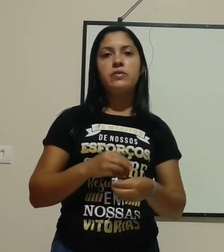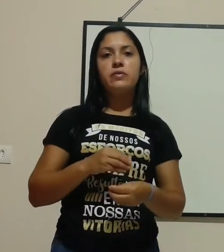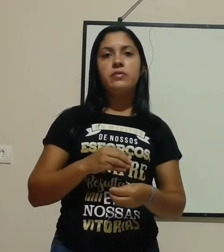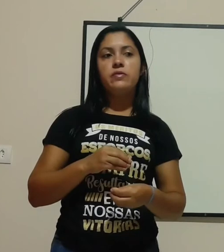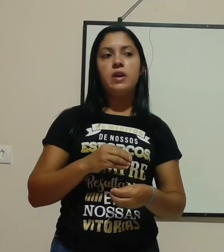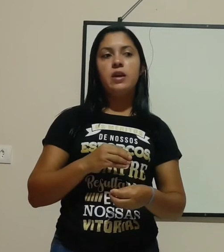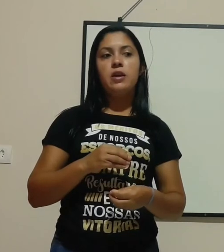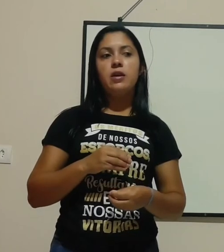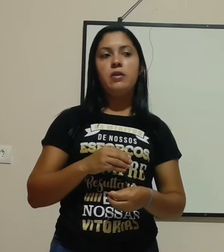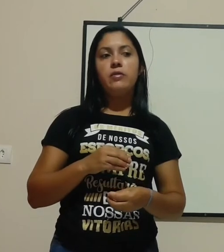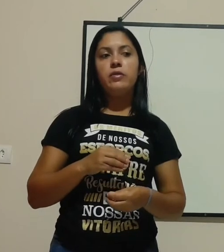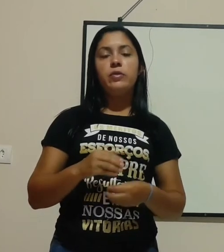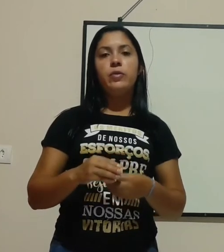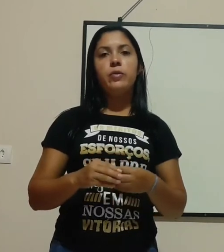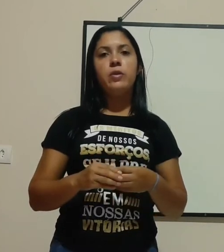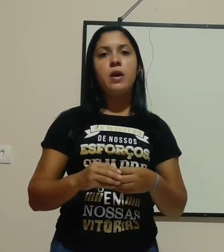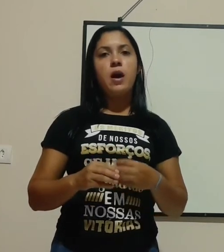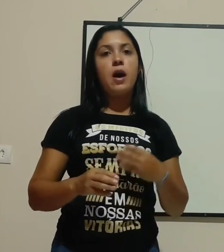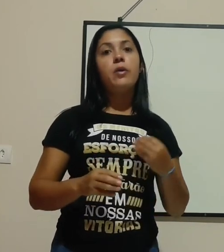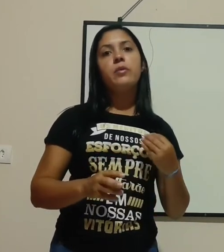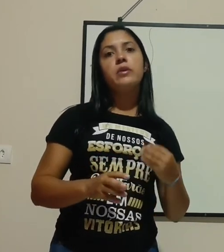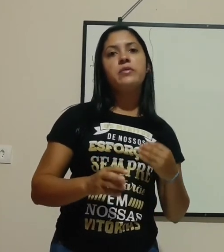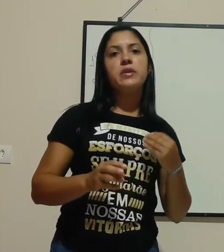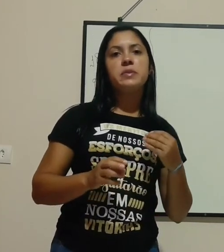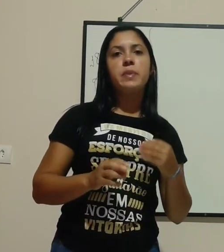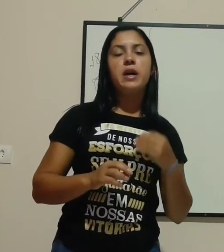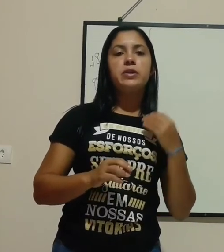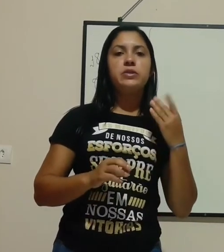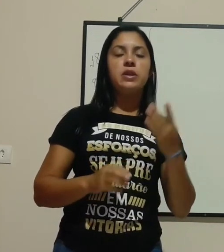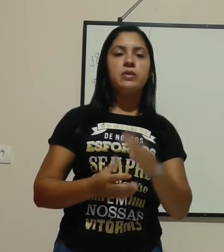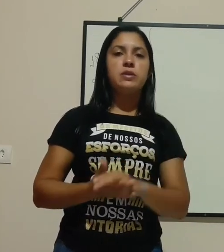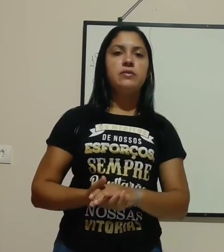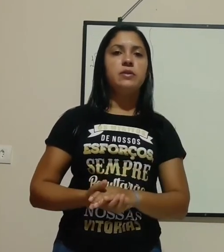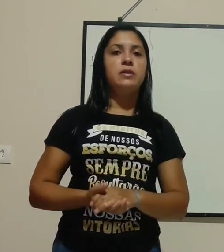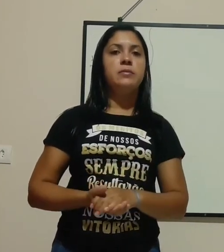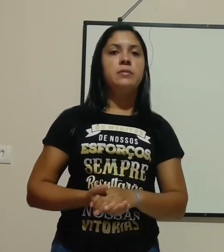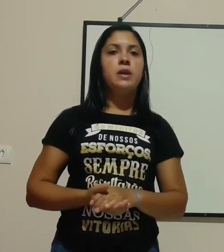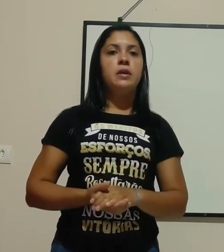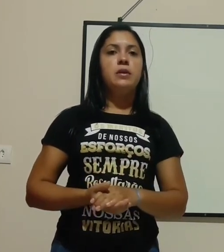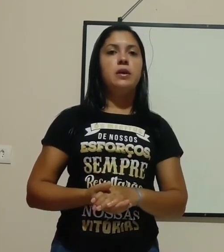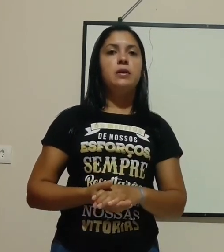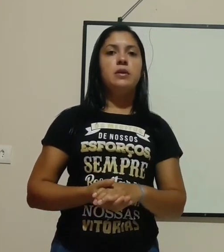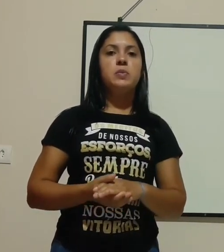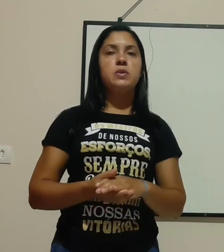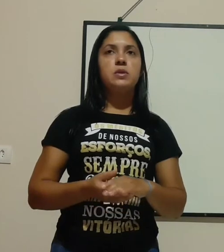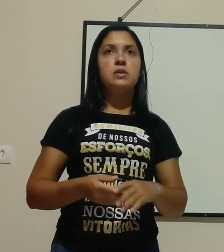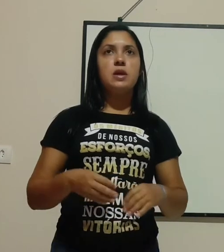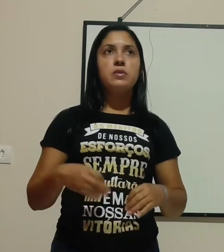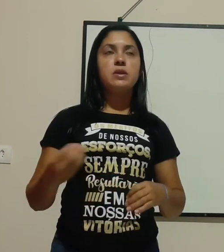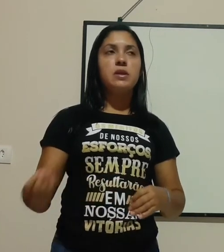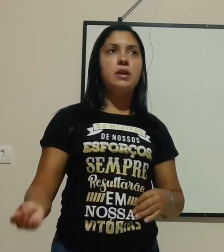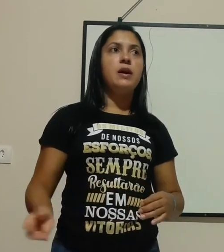virou algo que faz parte da nossa vida. As pessoas dizem, ah, o celular